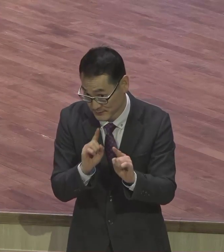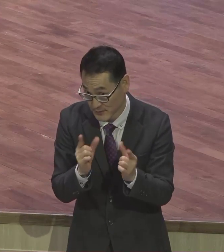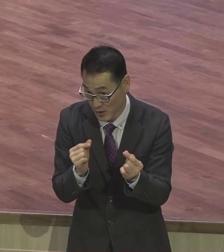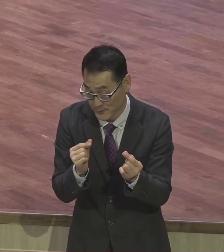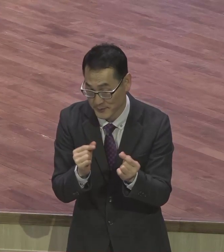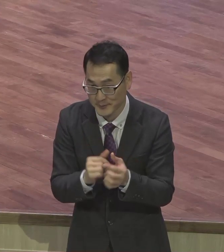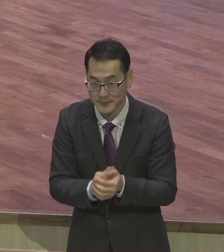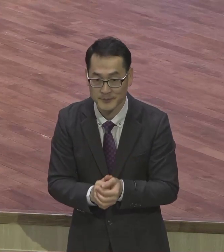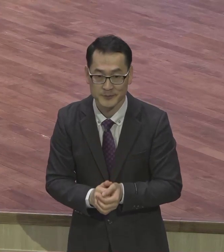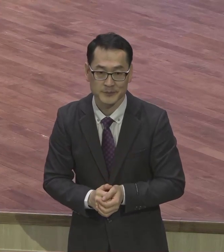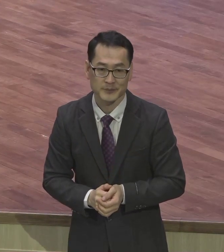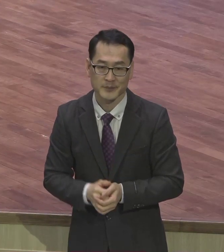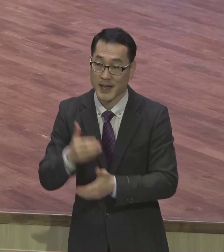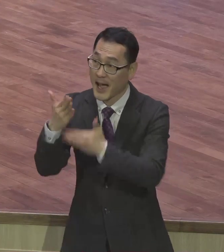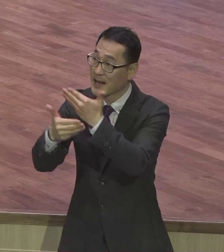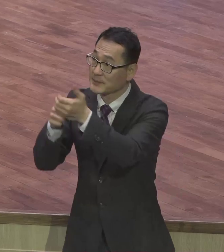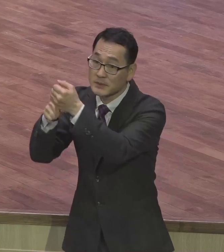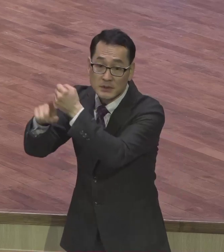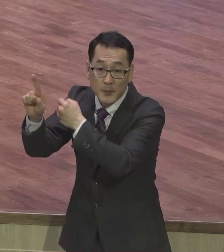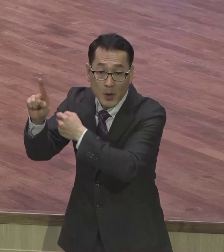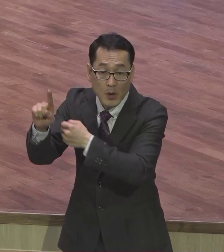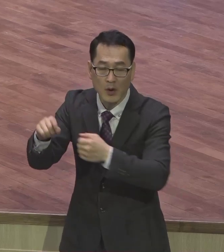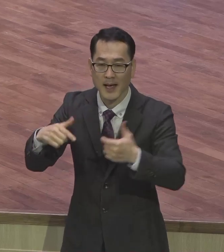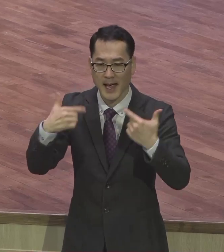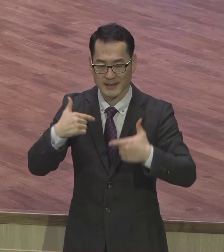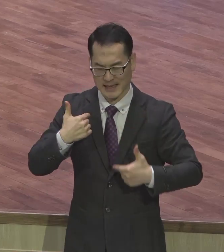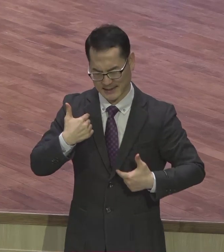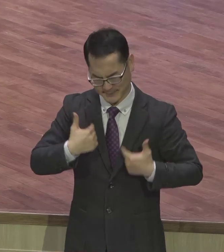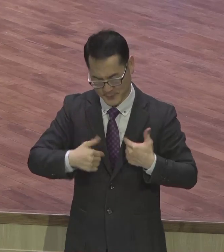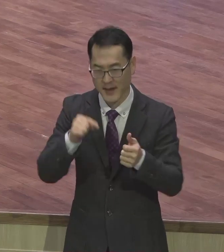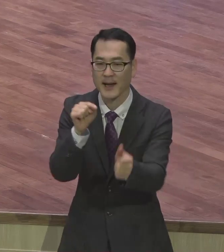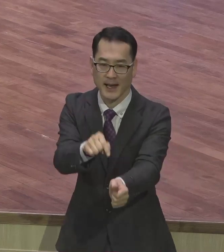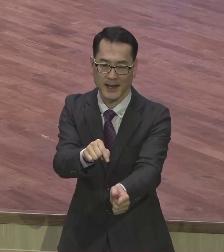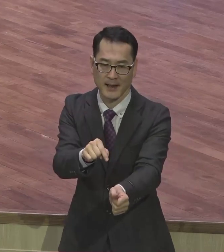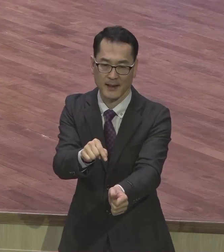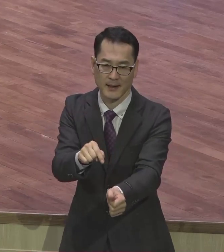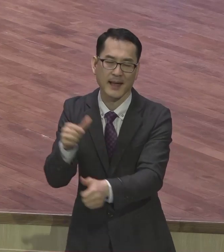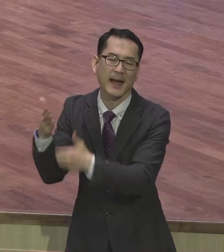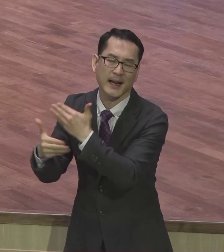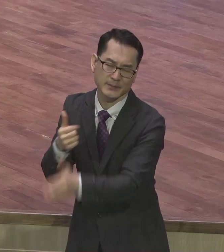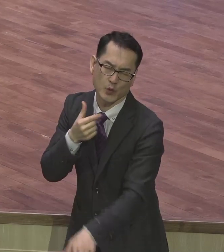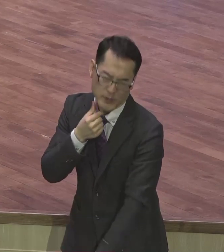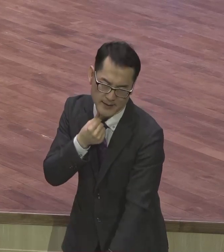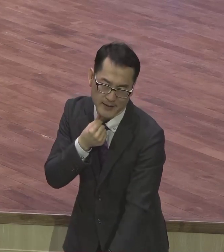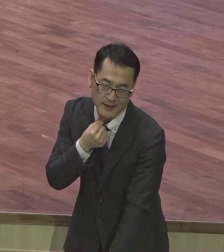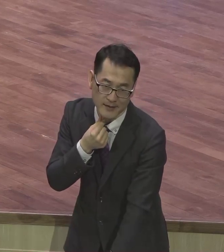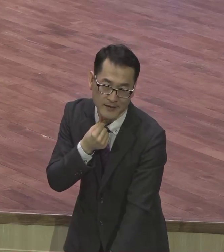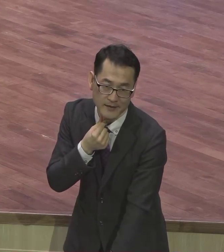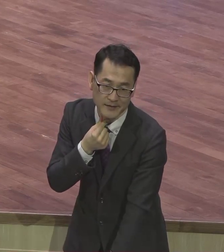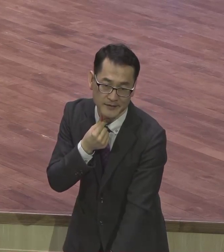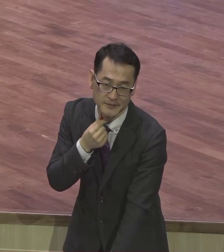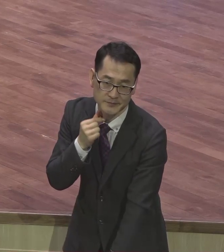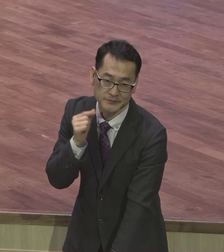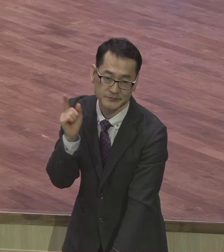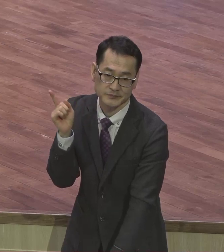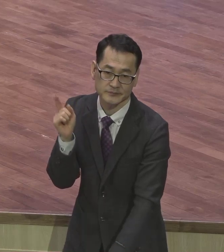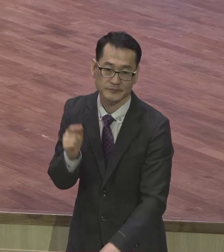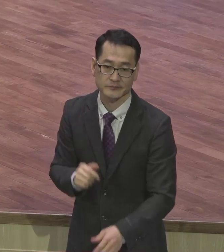하나님 뜻이 뭐냐 항상 기뻐하는 것이 하나님 뜻이에요 아멘 우리가 사는 게요